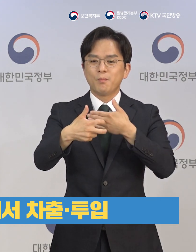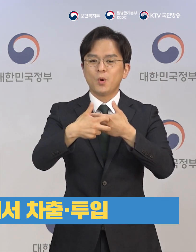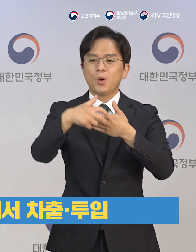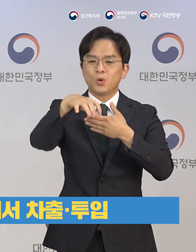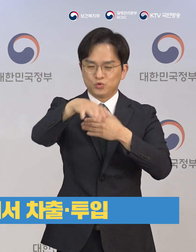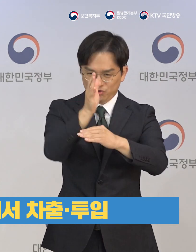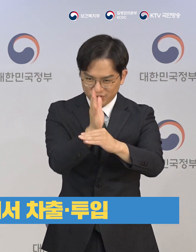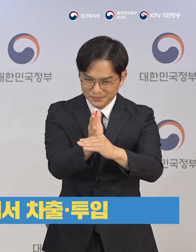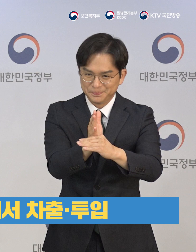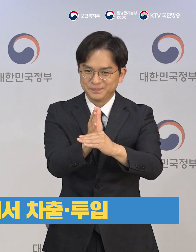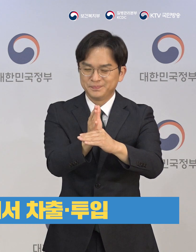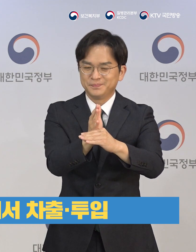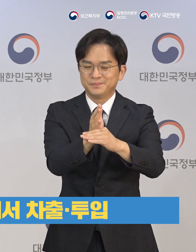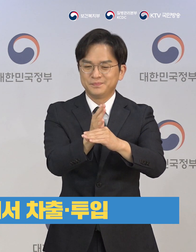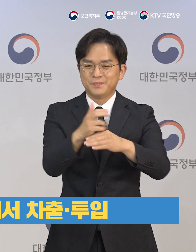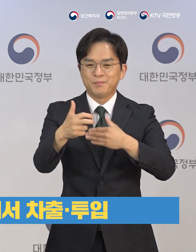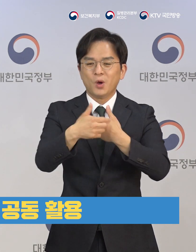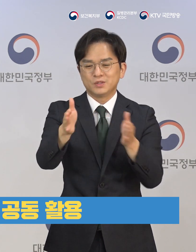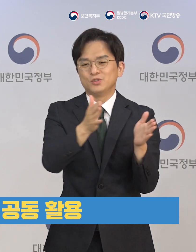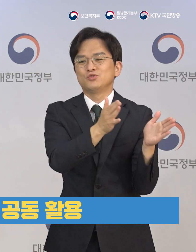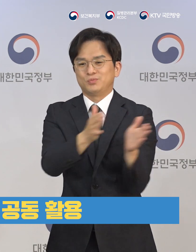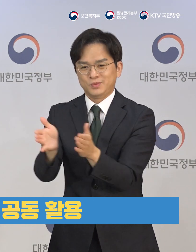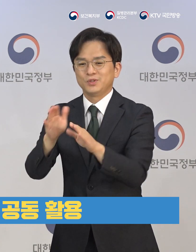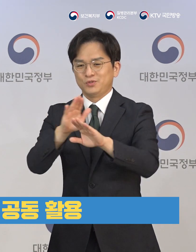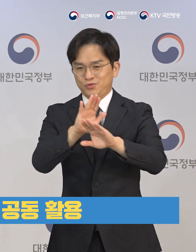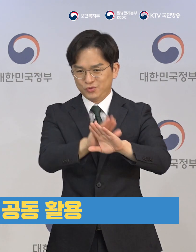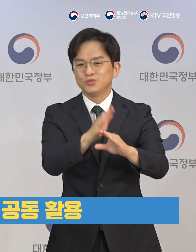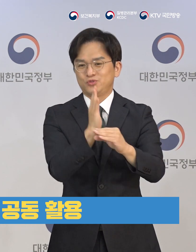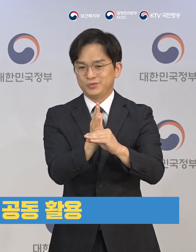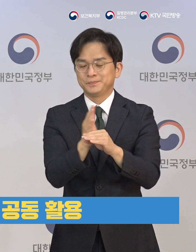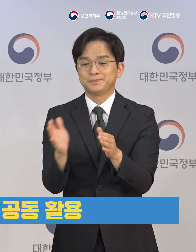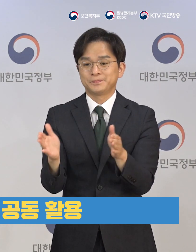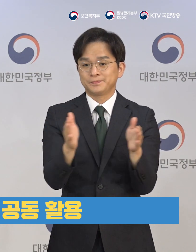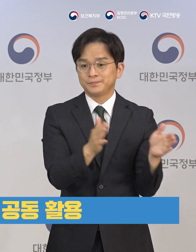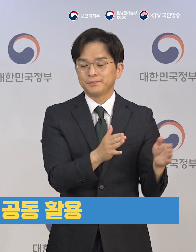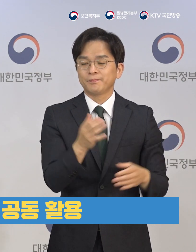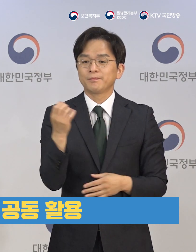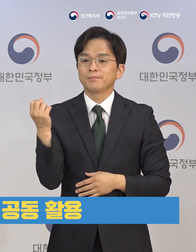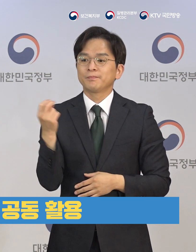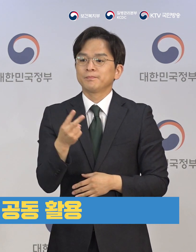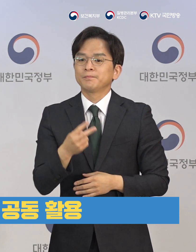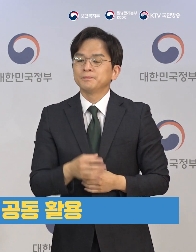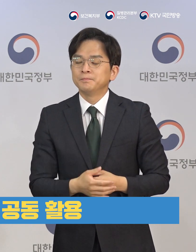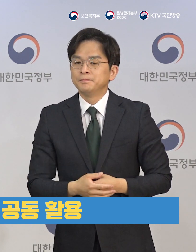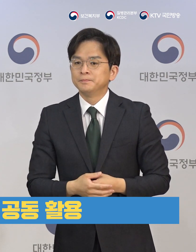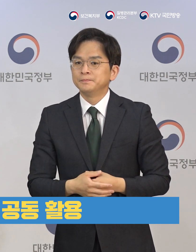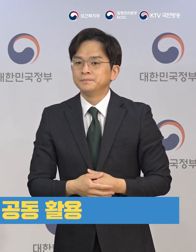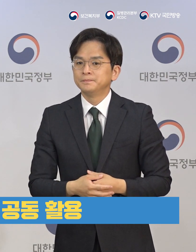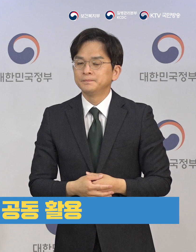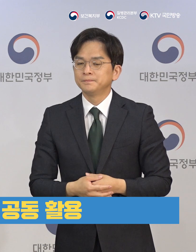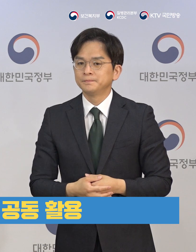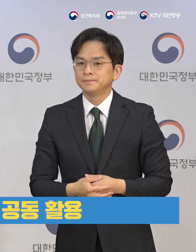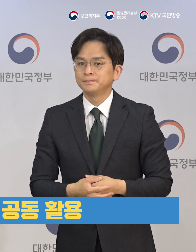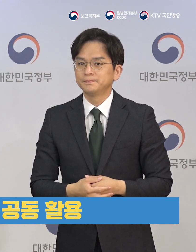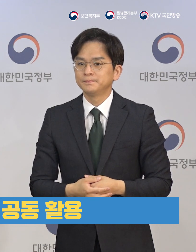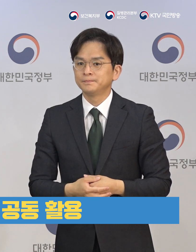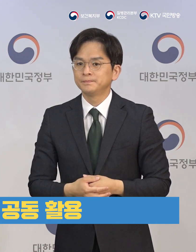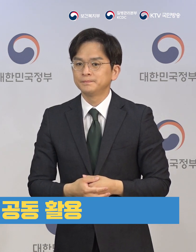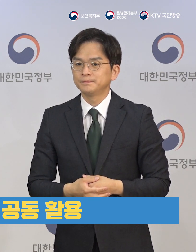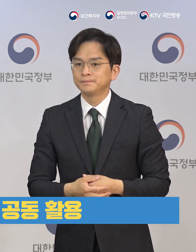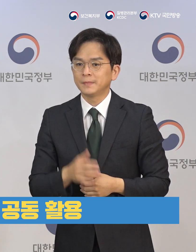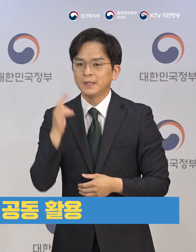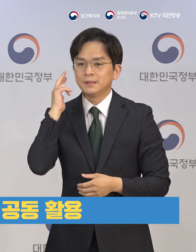그런 방안들이 지금 마련 중입니다. 또한 국립중앙의료원을 중심으로 해서 병상 공동